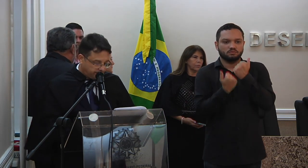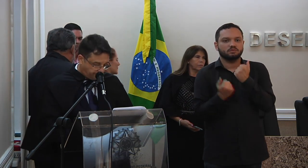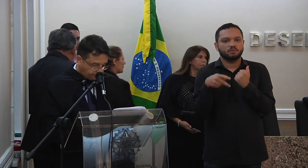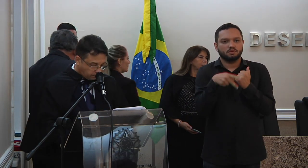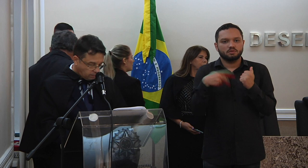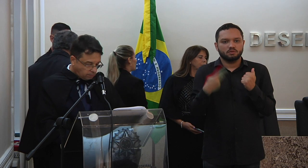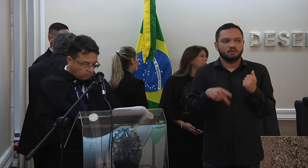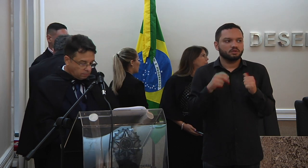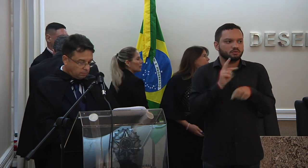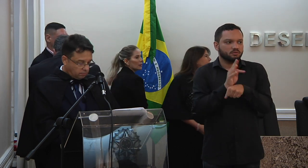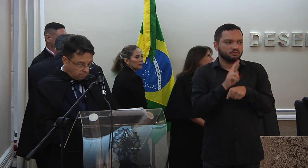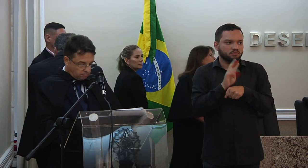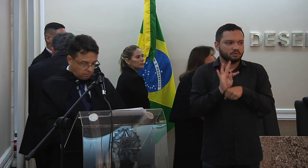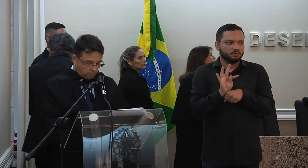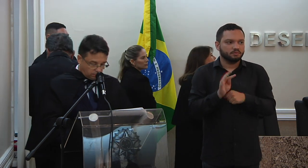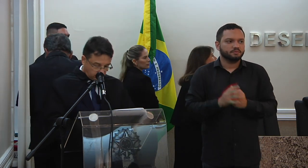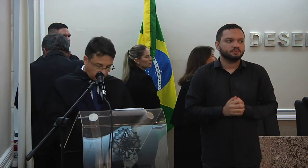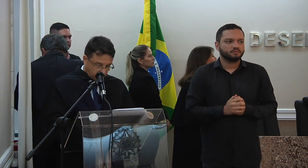do tribunal.